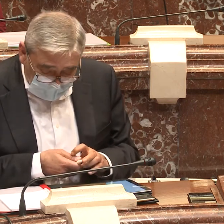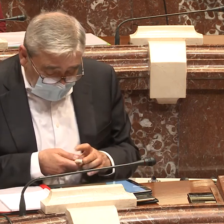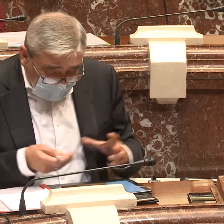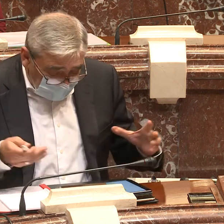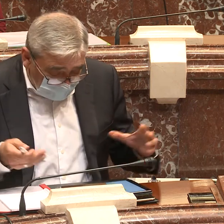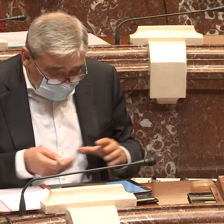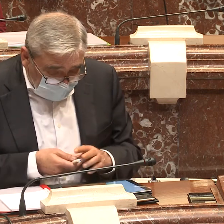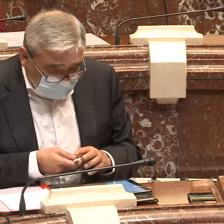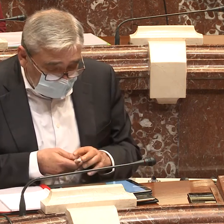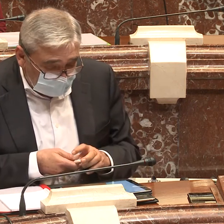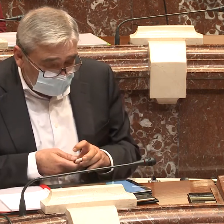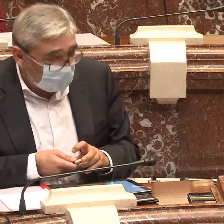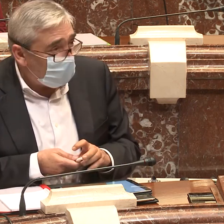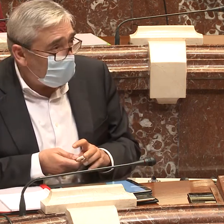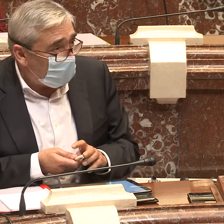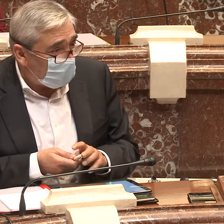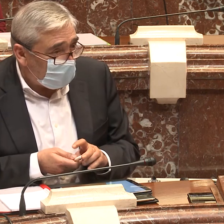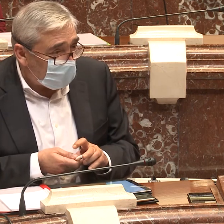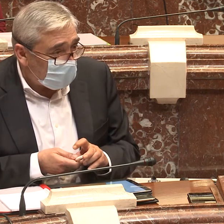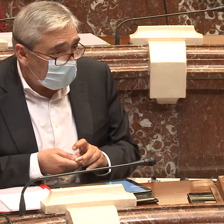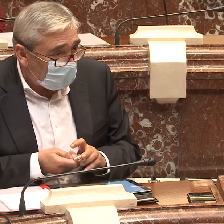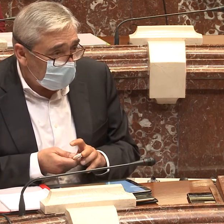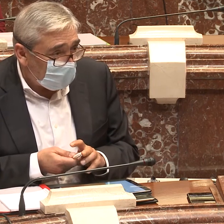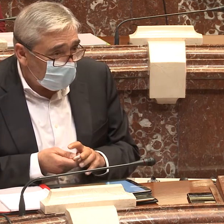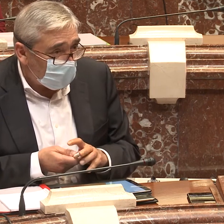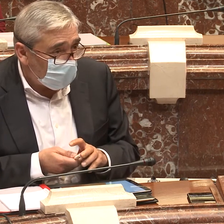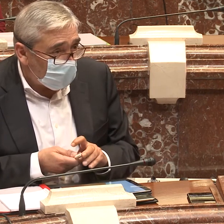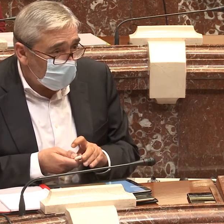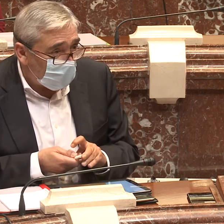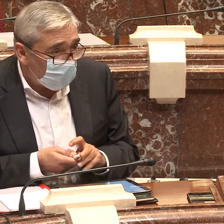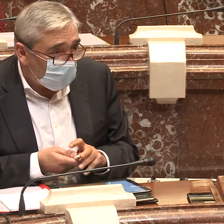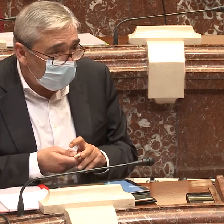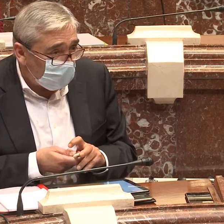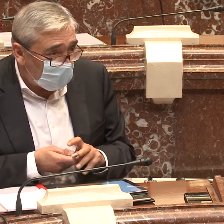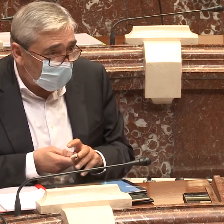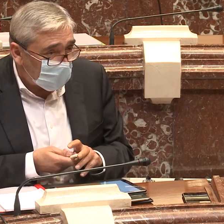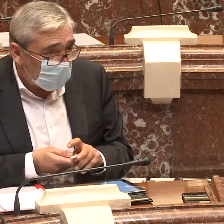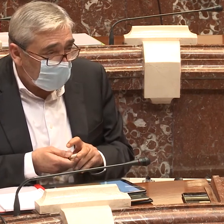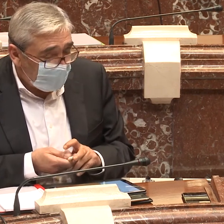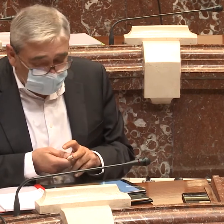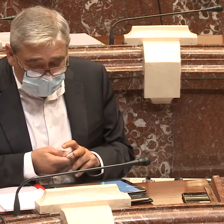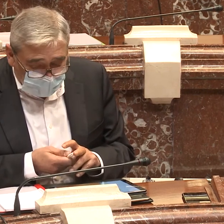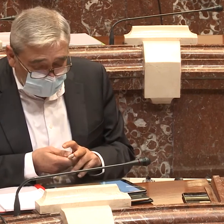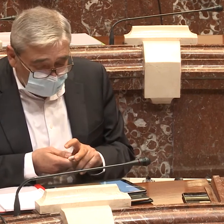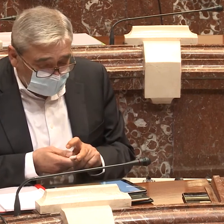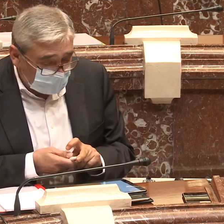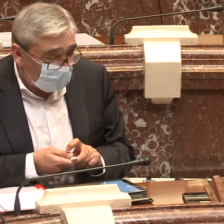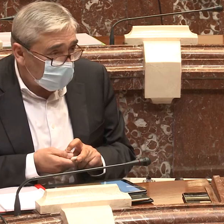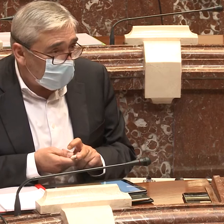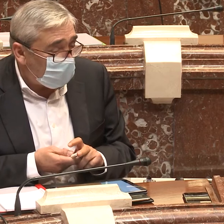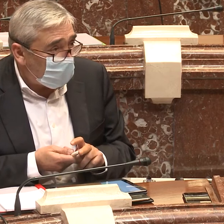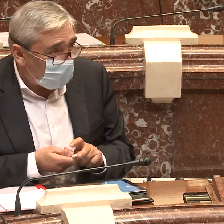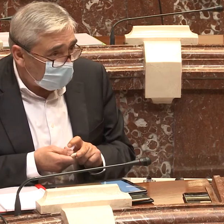constante. Nada, y quiero terminar simplemente pues dándole las gracias y decirle que cuenta con todo nuestro apoyo pues para conseguir todos aquellos